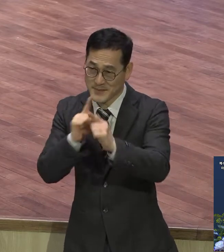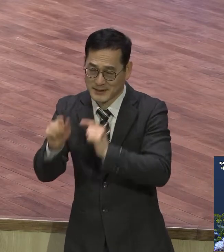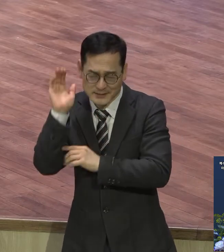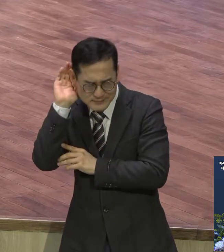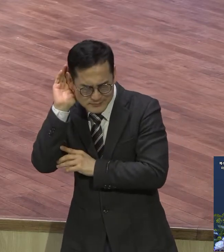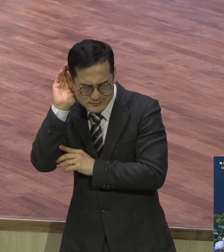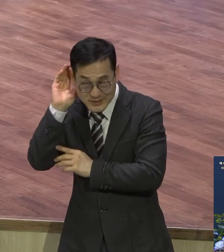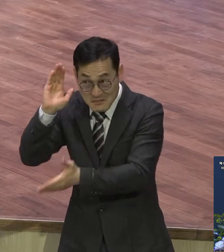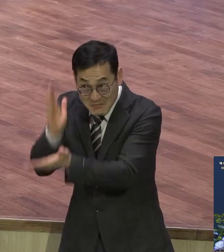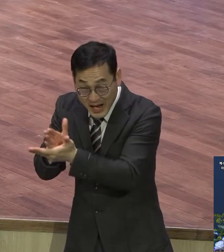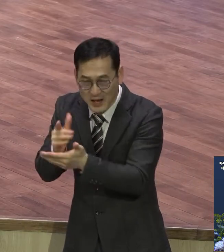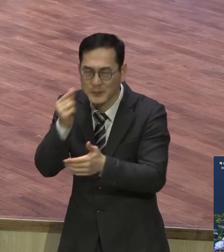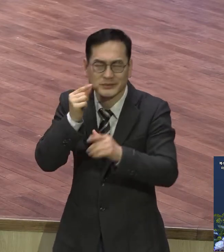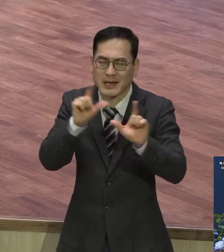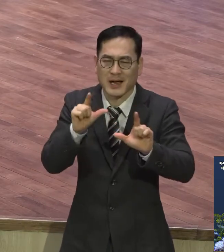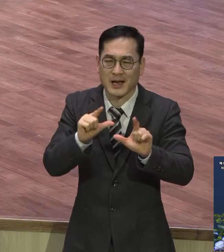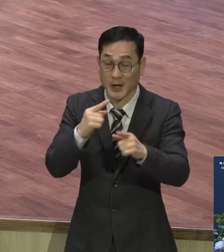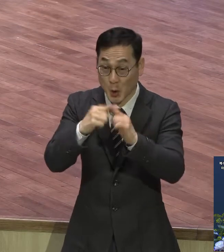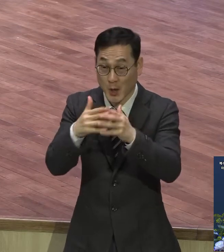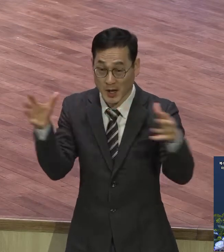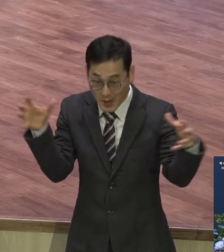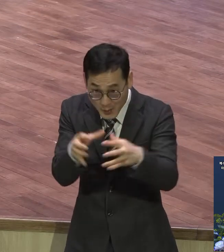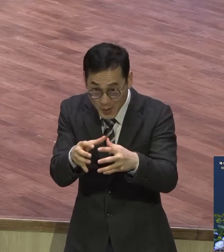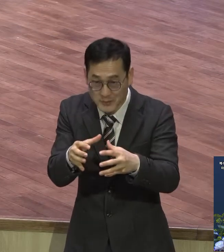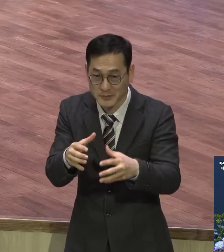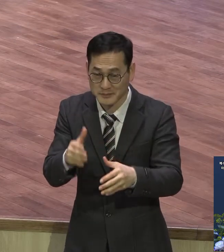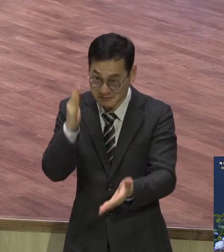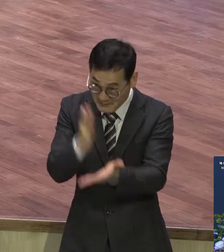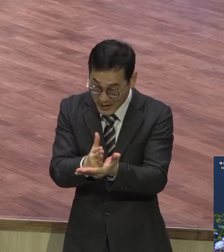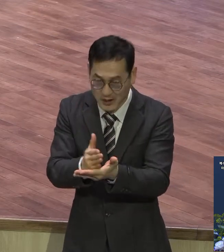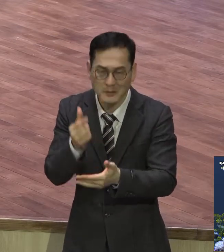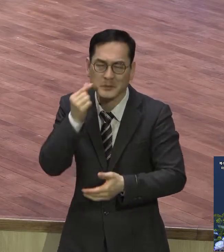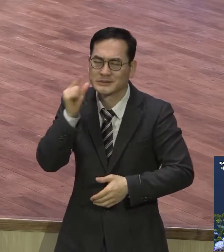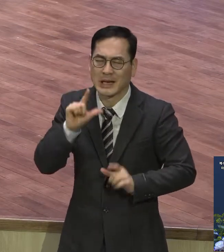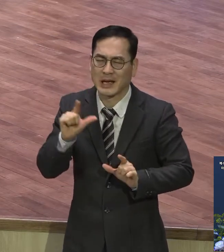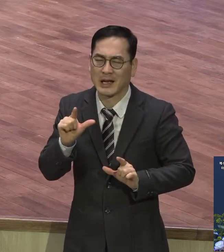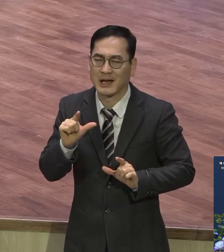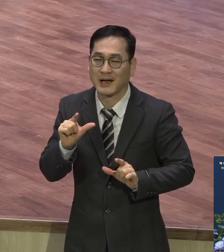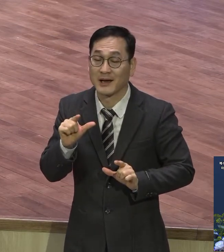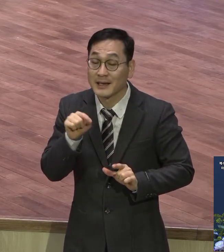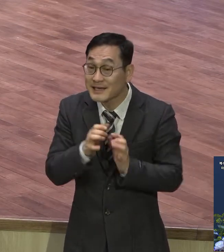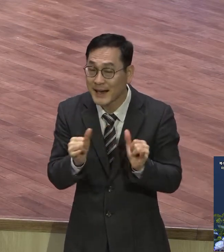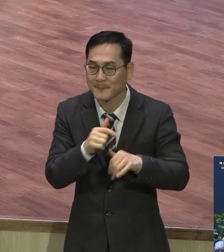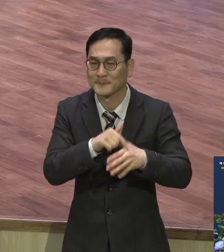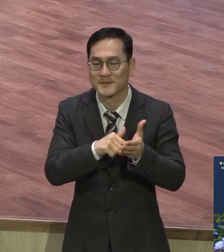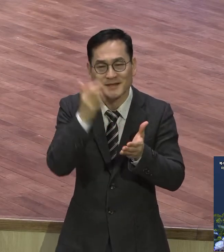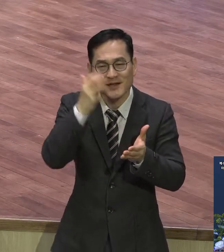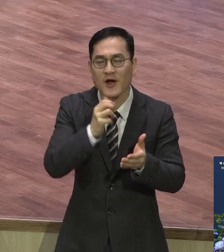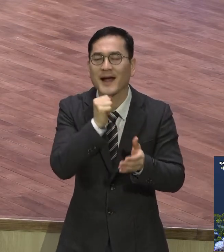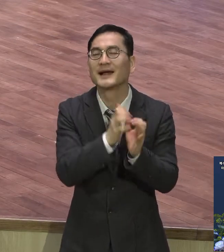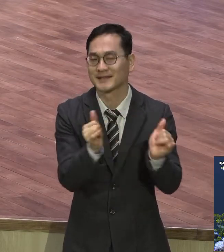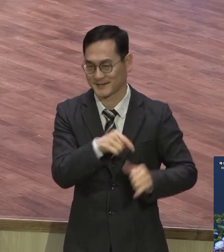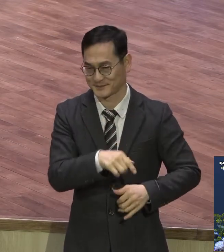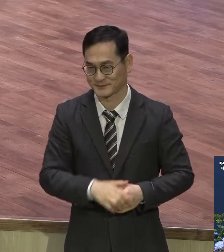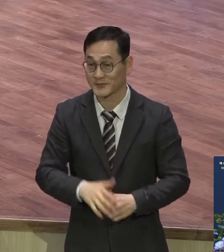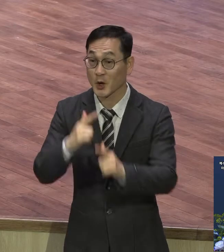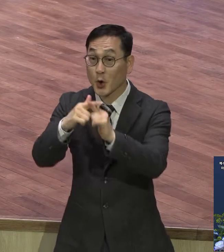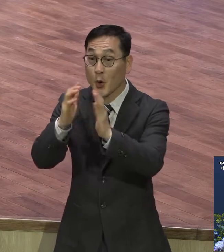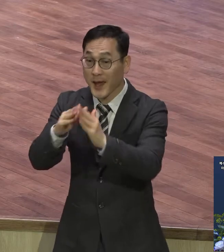나는 교회라는 공동체 없이 못 살아. 이 신명 가난한 자예요. 아이고 교회 안 나왔네. 좋네.